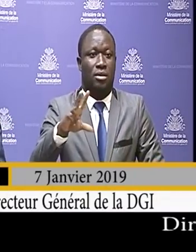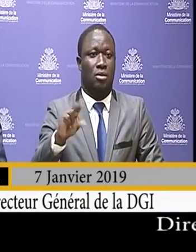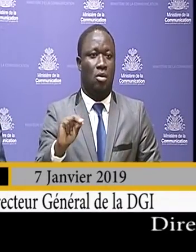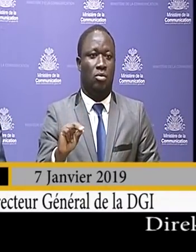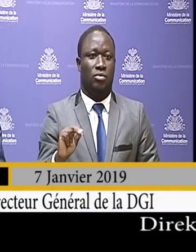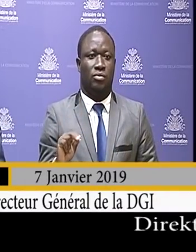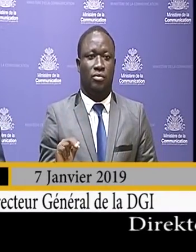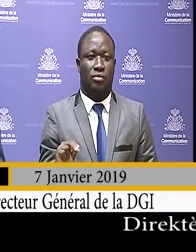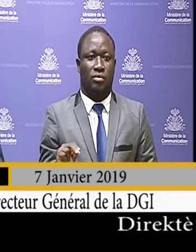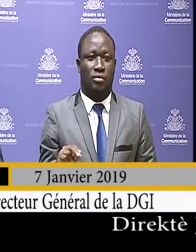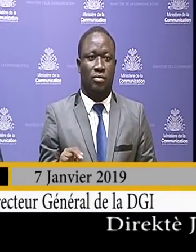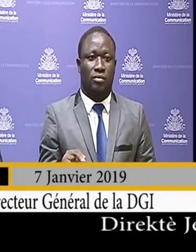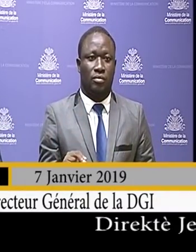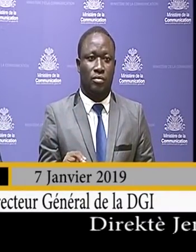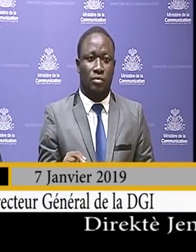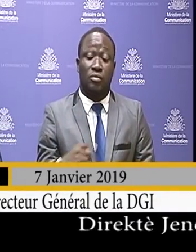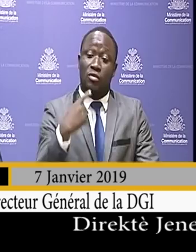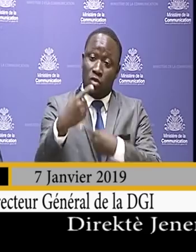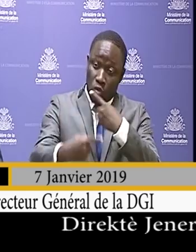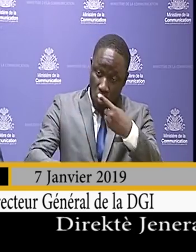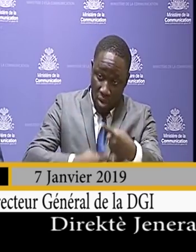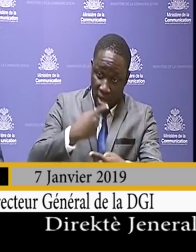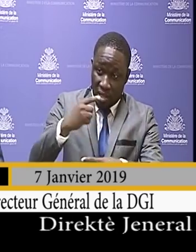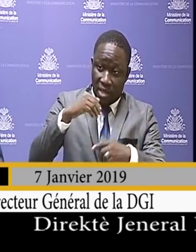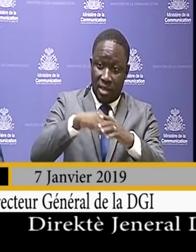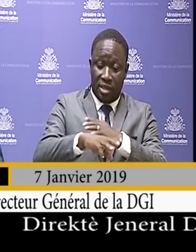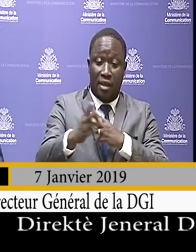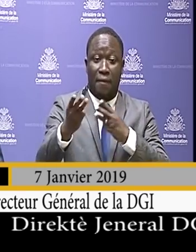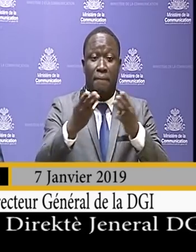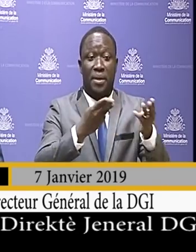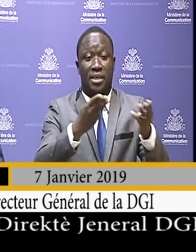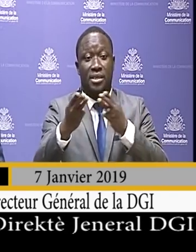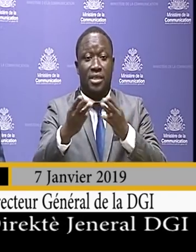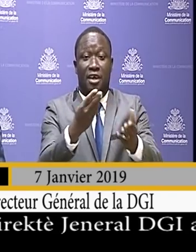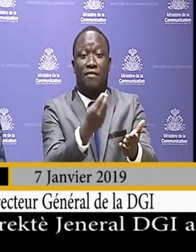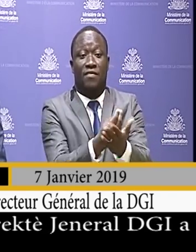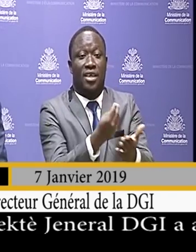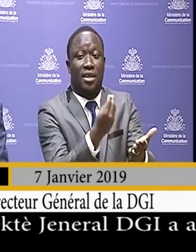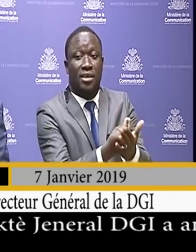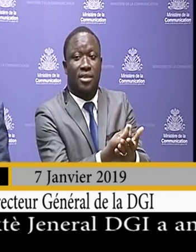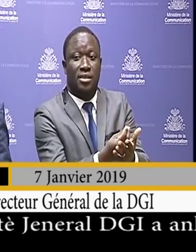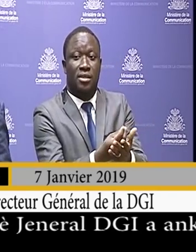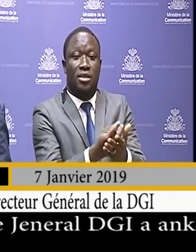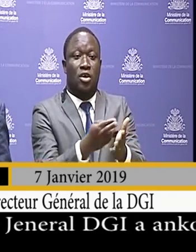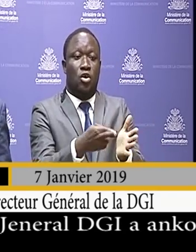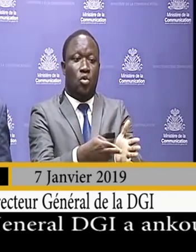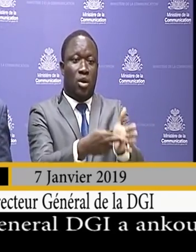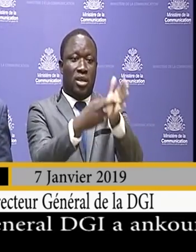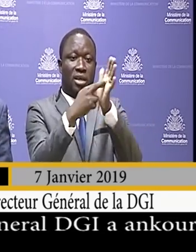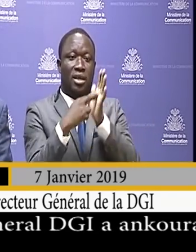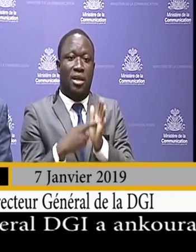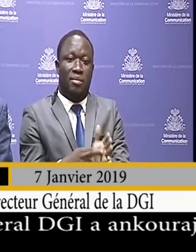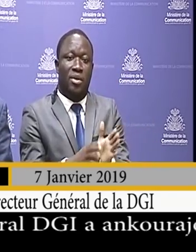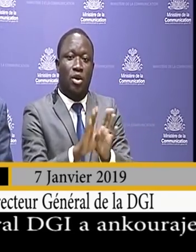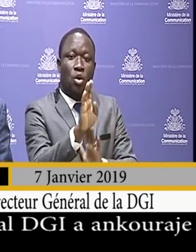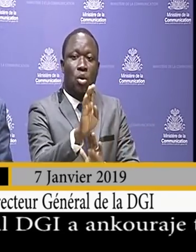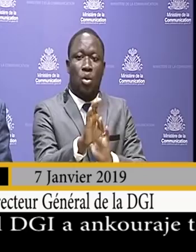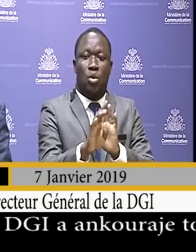takob. Se swa ki wale nan minister de finance, wale reklame yon etat de manjouman,